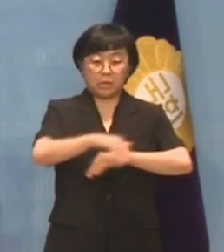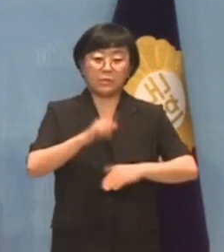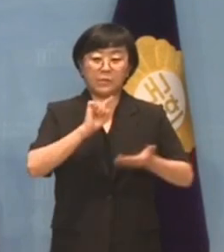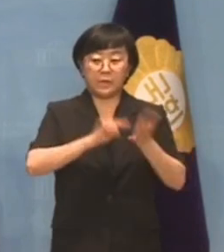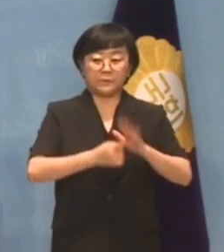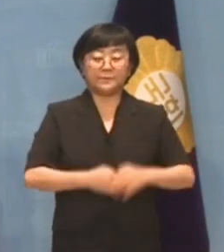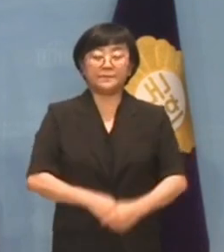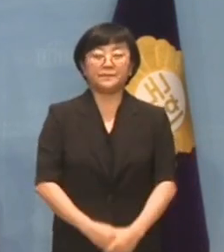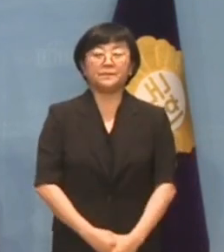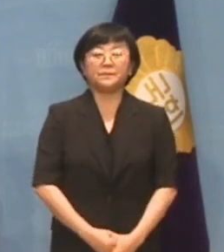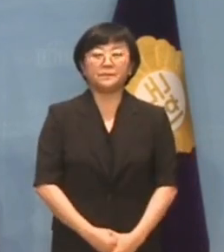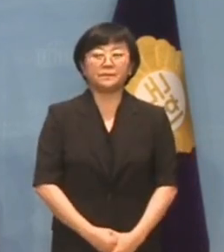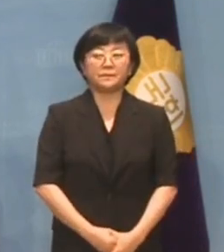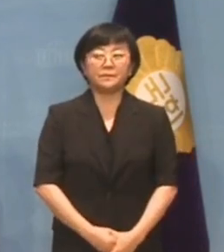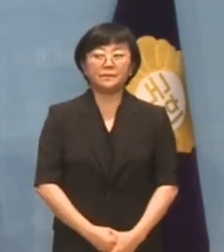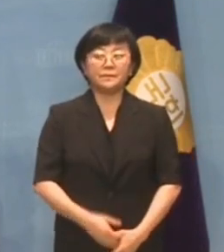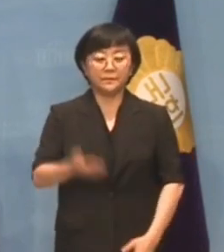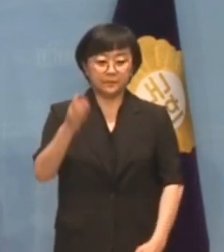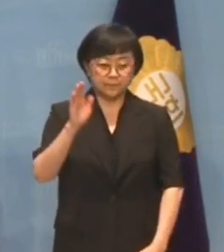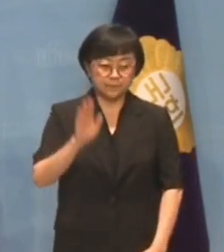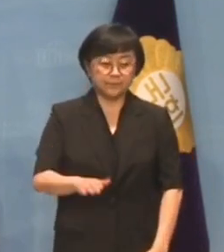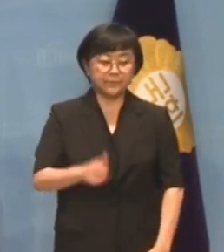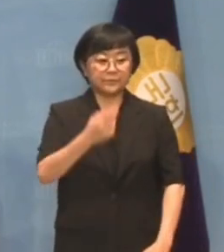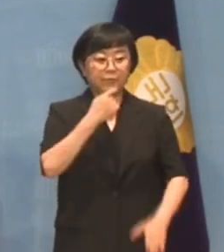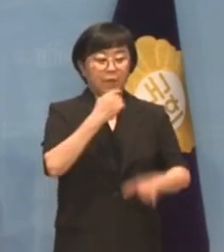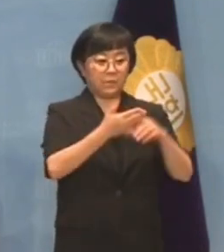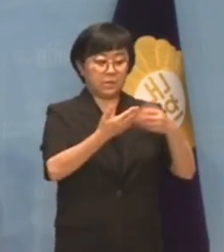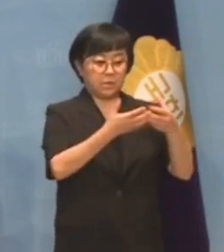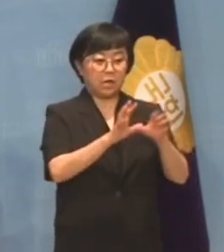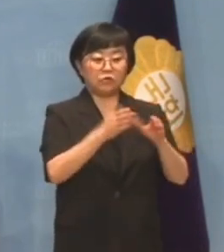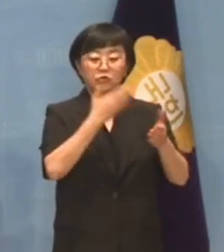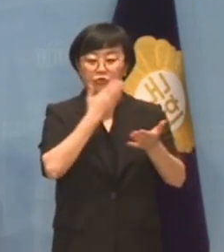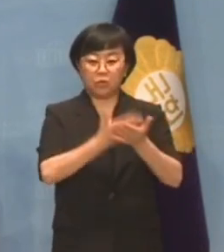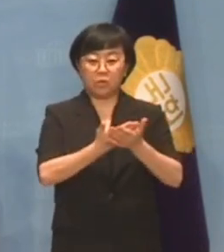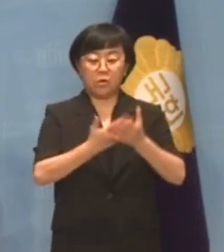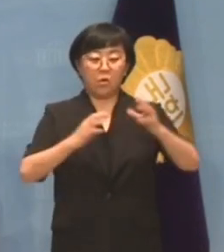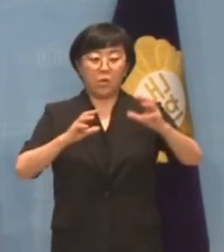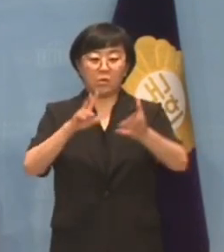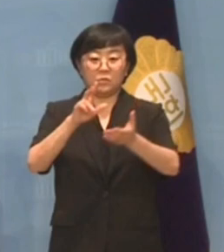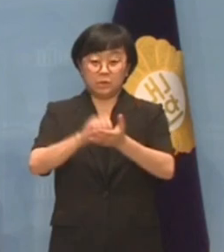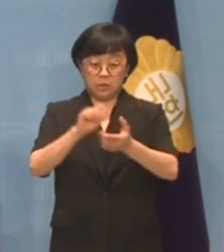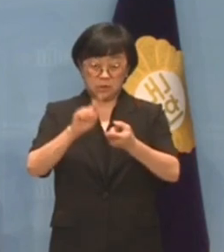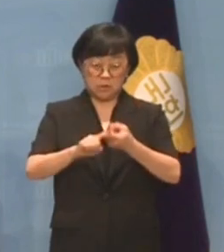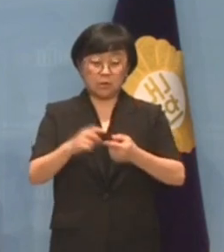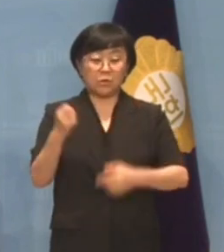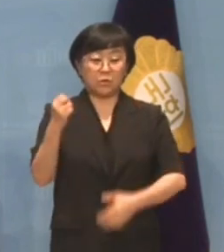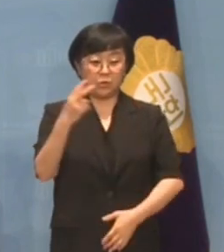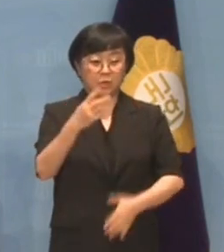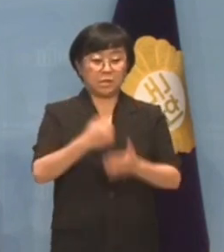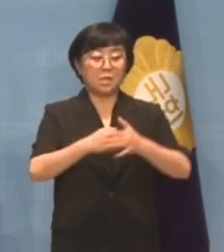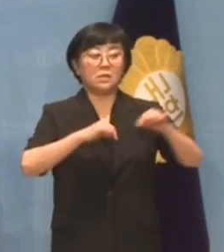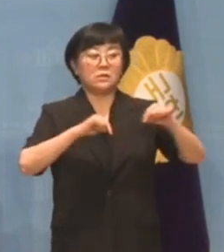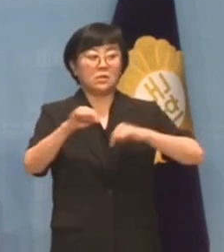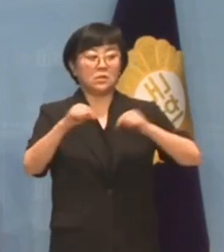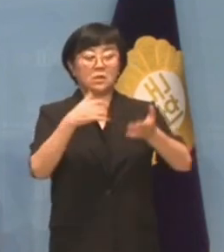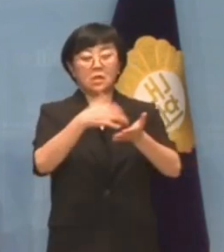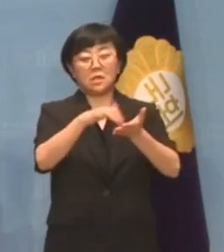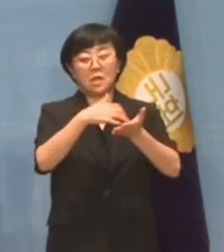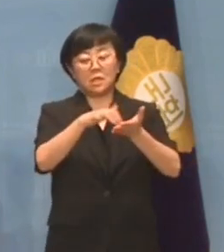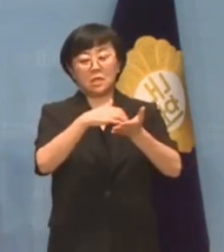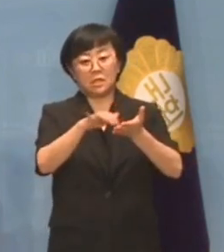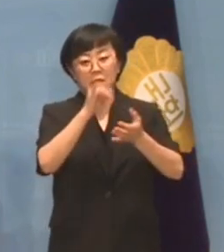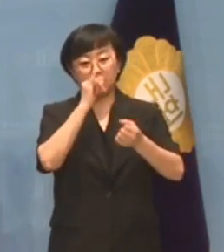밝혔습니다. 그런데 민주당은 이 중차대한 외교 문제를 두고 또다시 정치적 계산기를